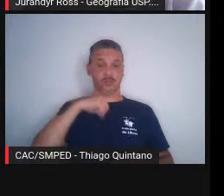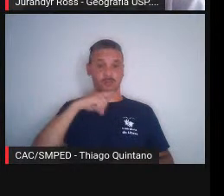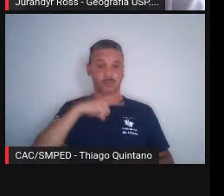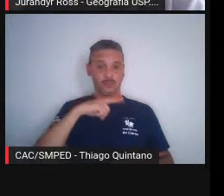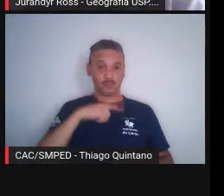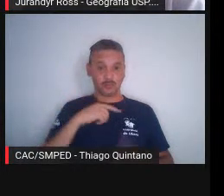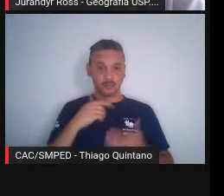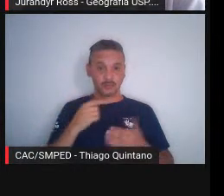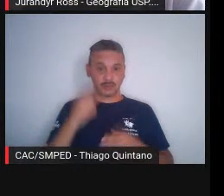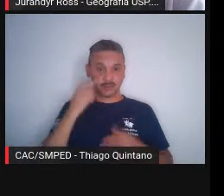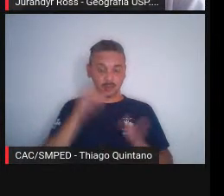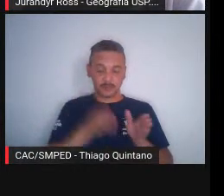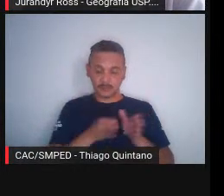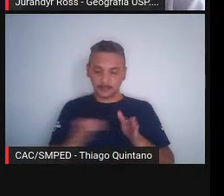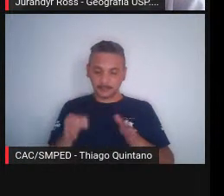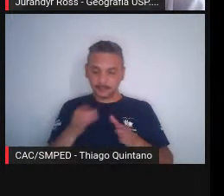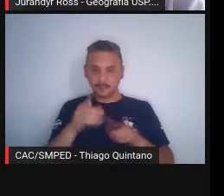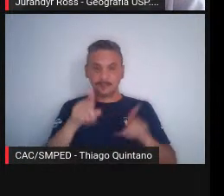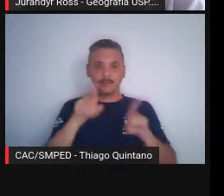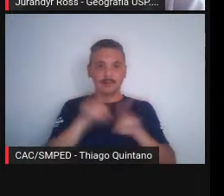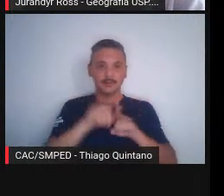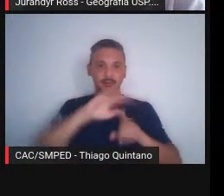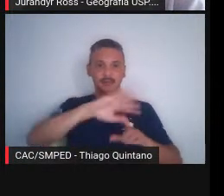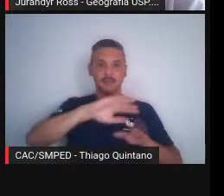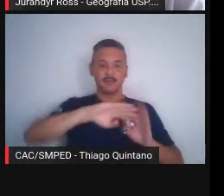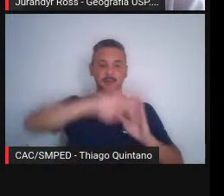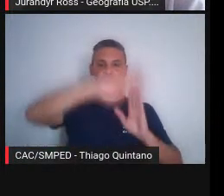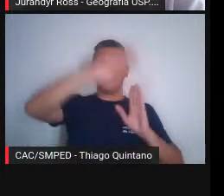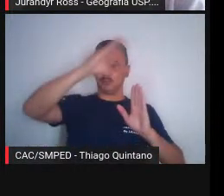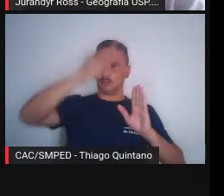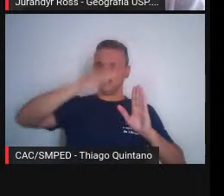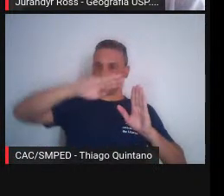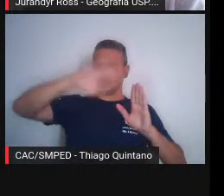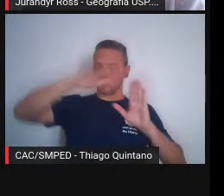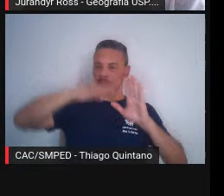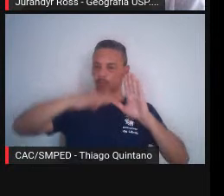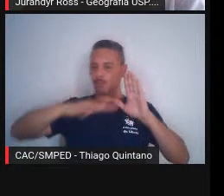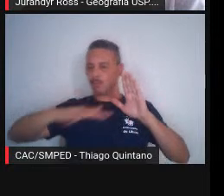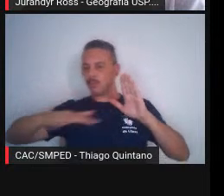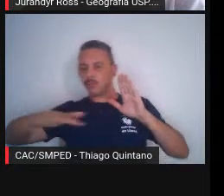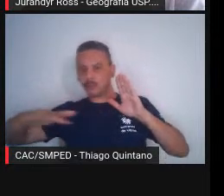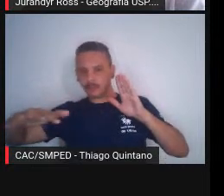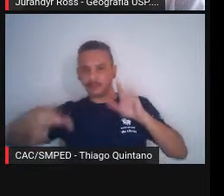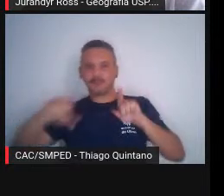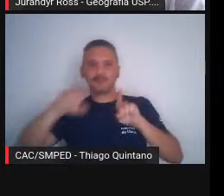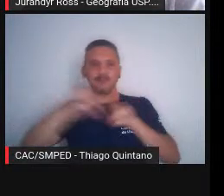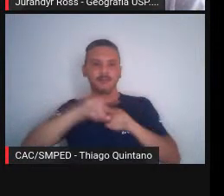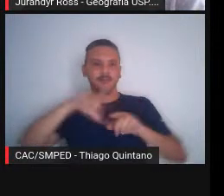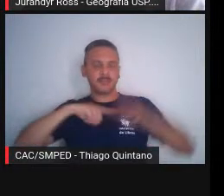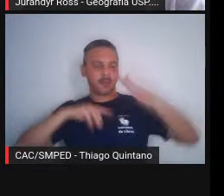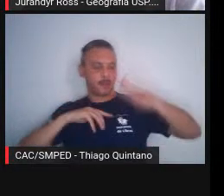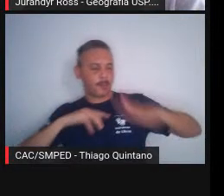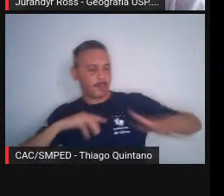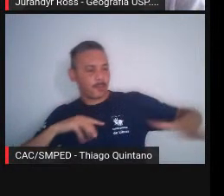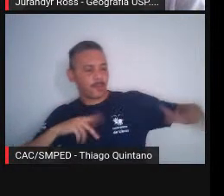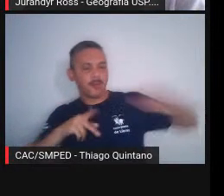meandros, porque aqui era uma planície, a planície do rio Pinheiros, aqui também tinha a planície do rio Tietê,